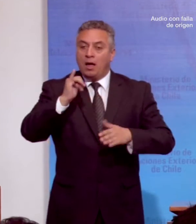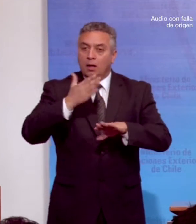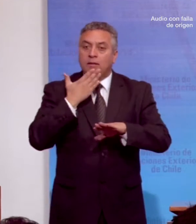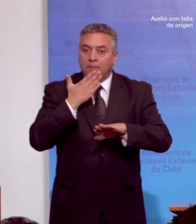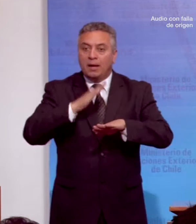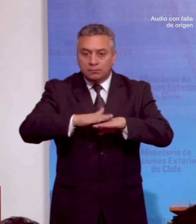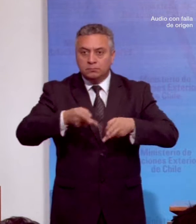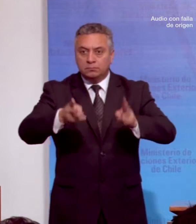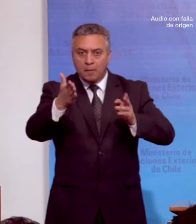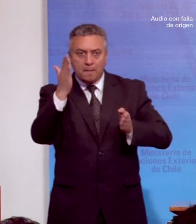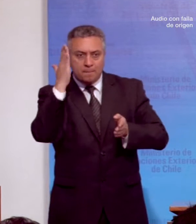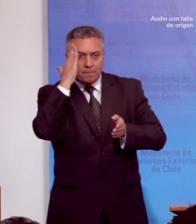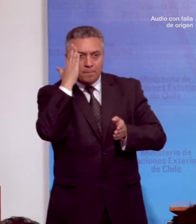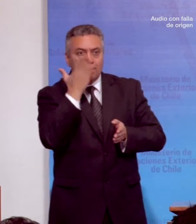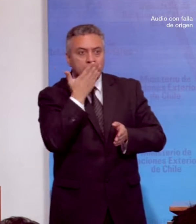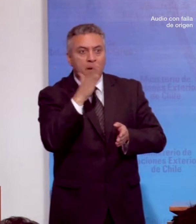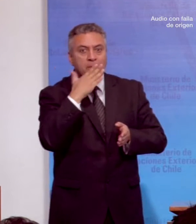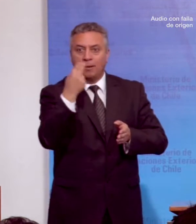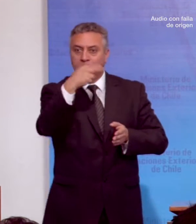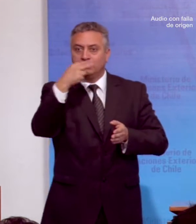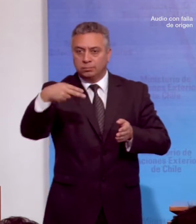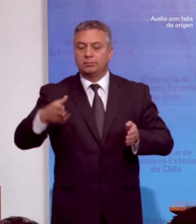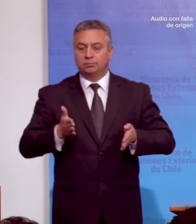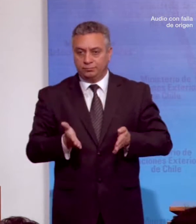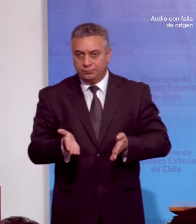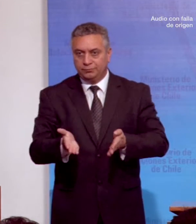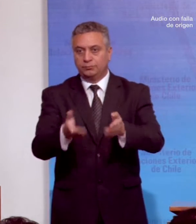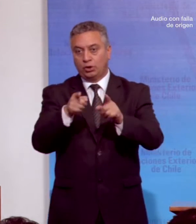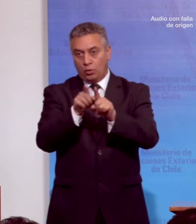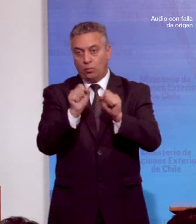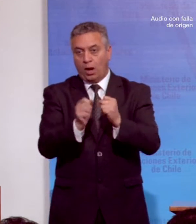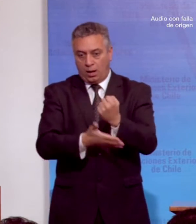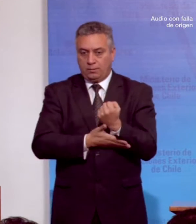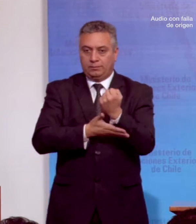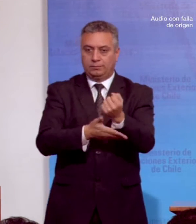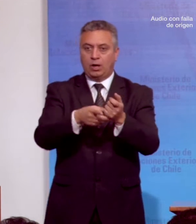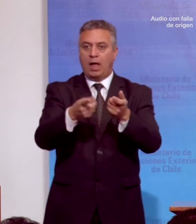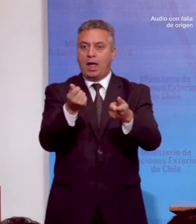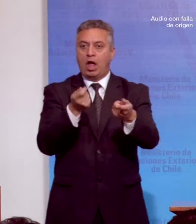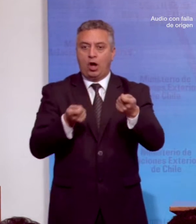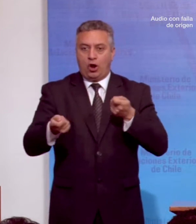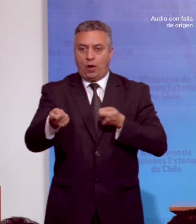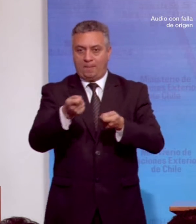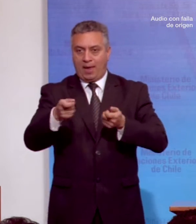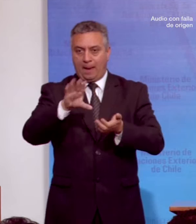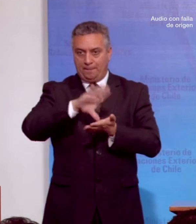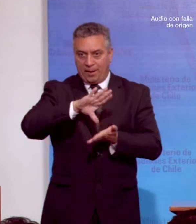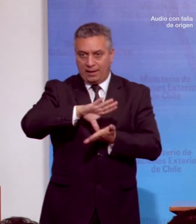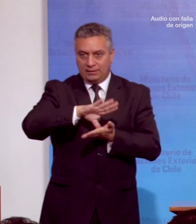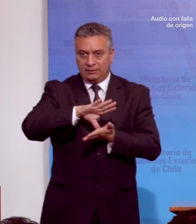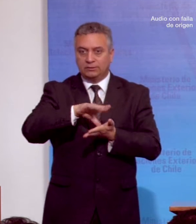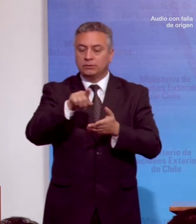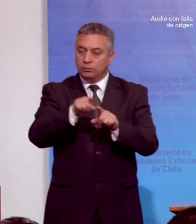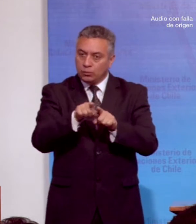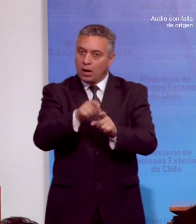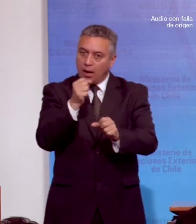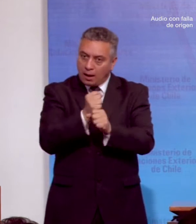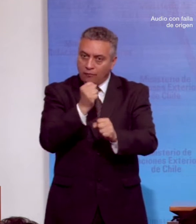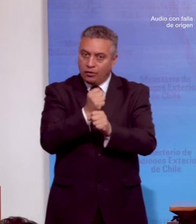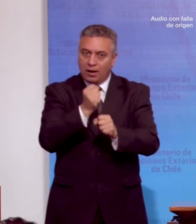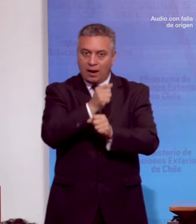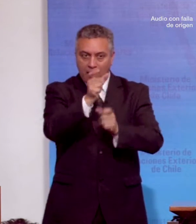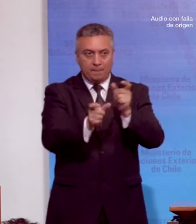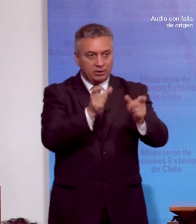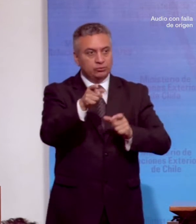canalizar los talentos de cada uno, aportando también a la economía del país. Actuar en el ámbito de la inserción laboral de las personas